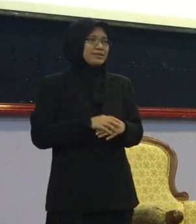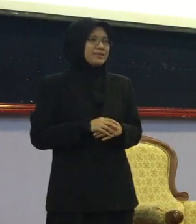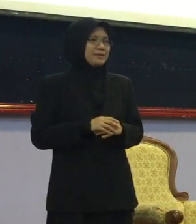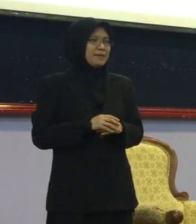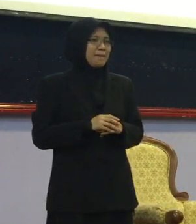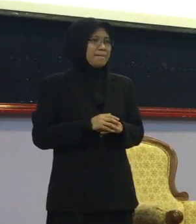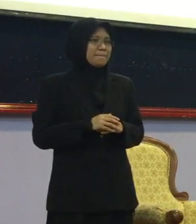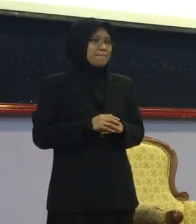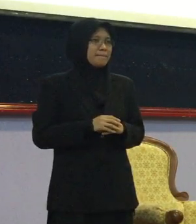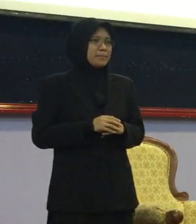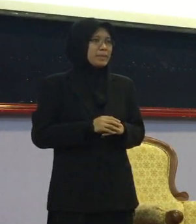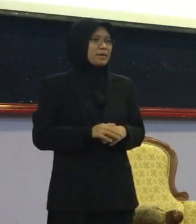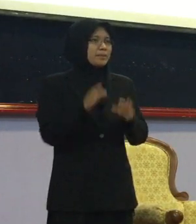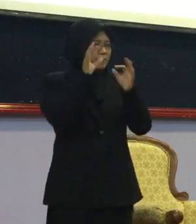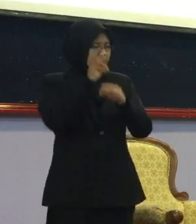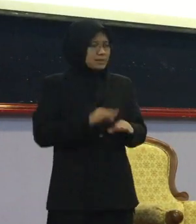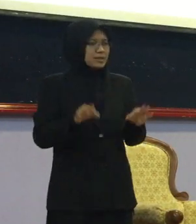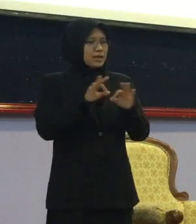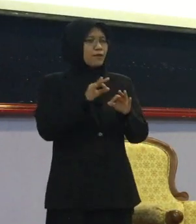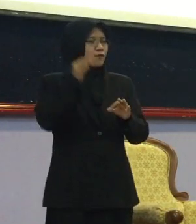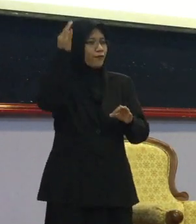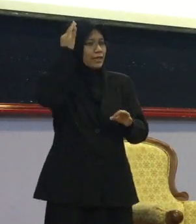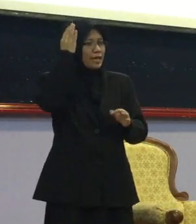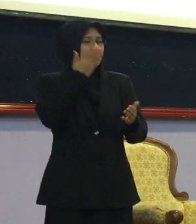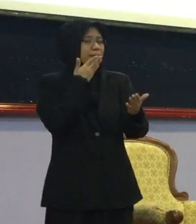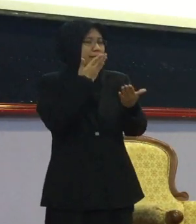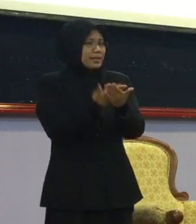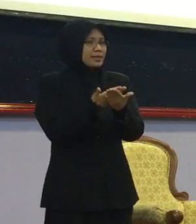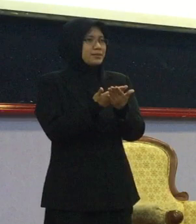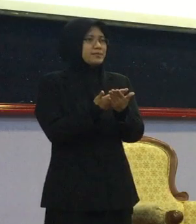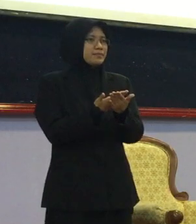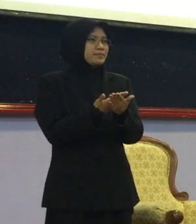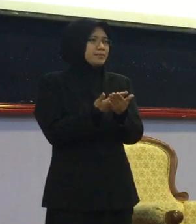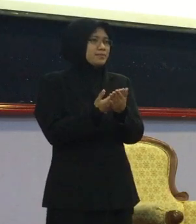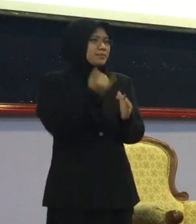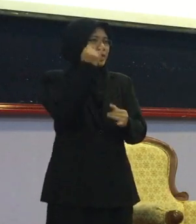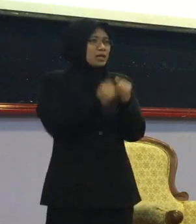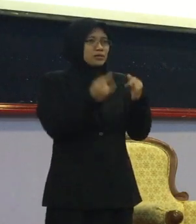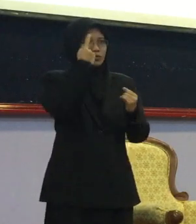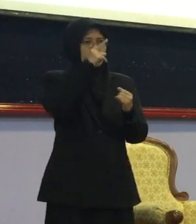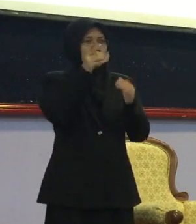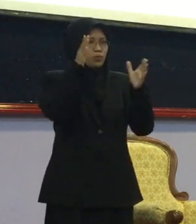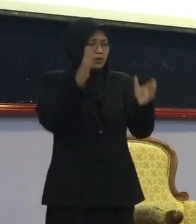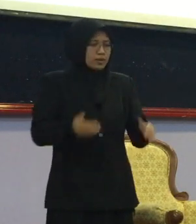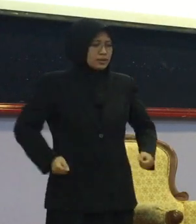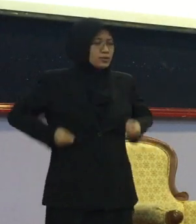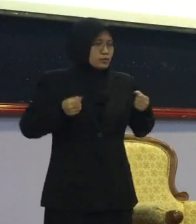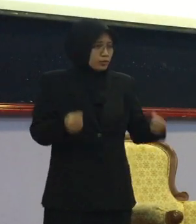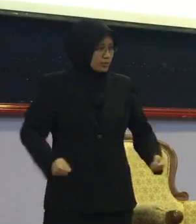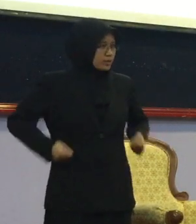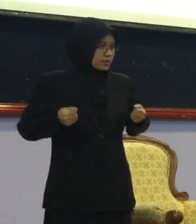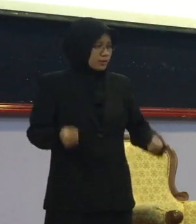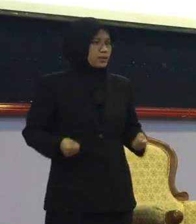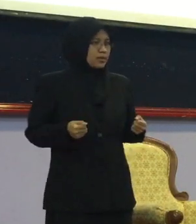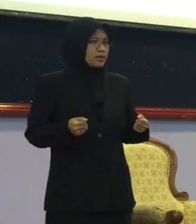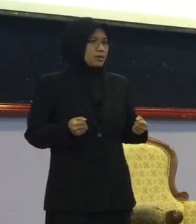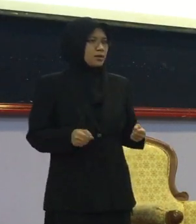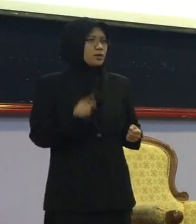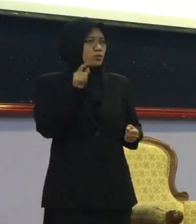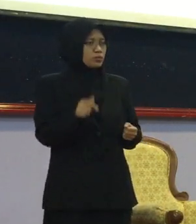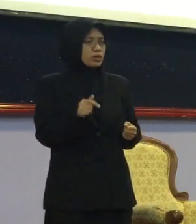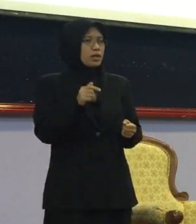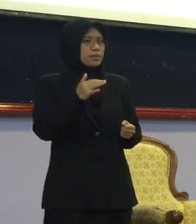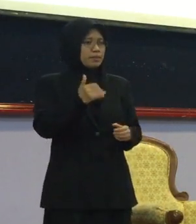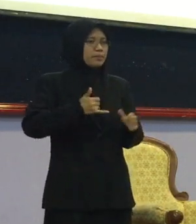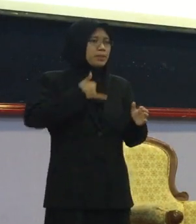Jadi kita positif Kemudian yang last Untuk Terutama untuk Kursi roja Accessibility Jadi dia nak masuk Masjid dan